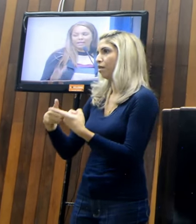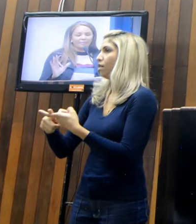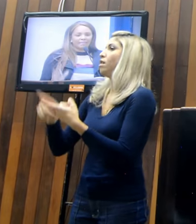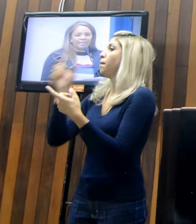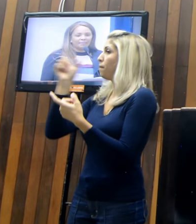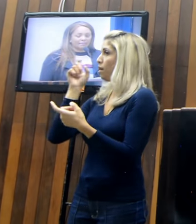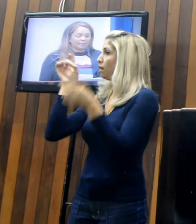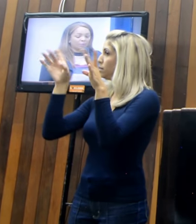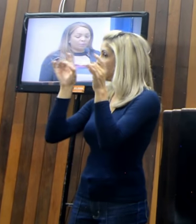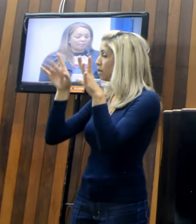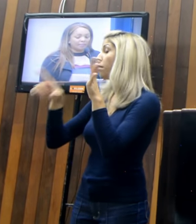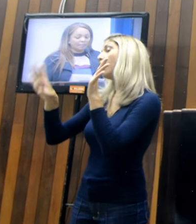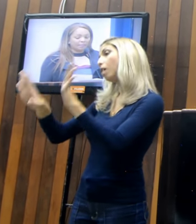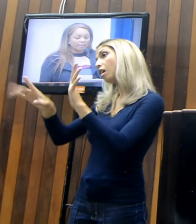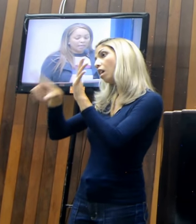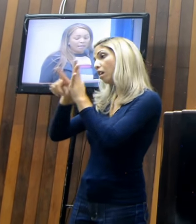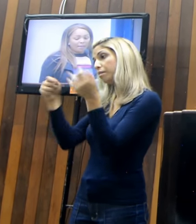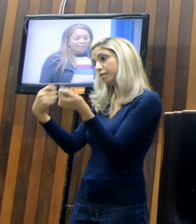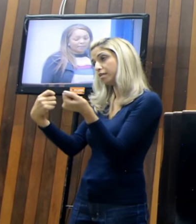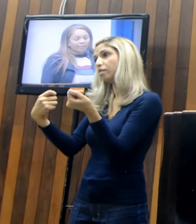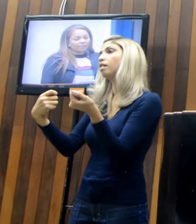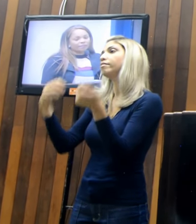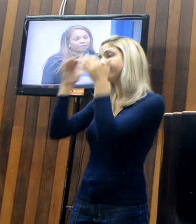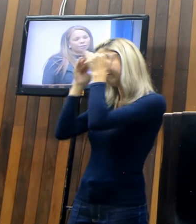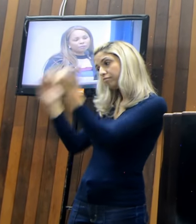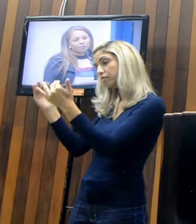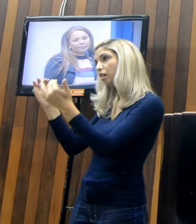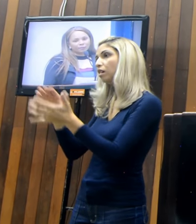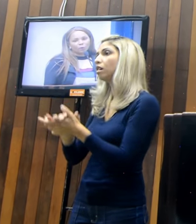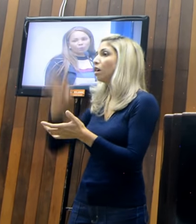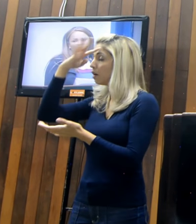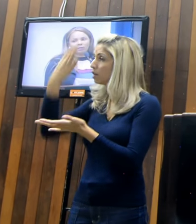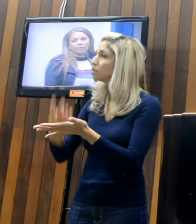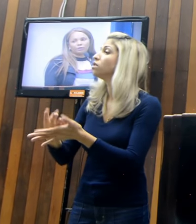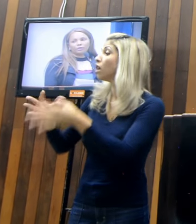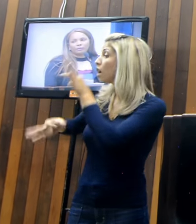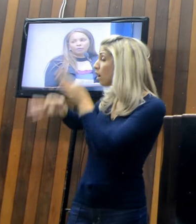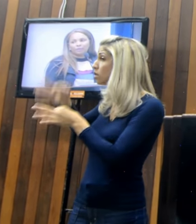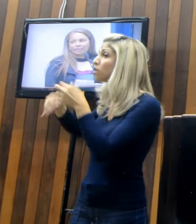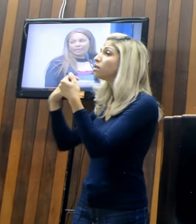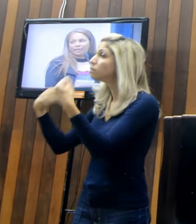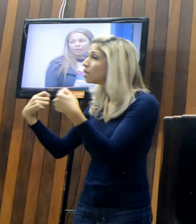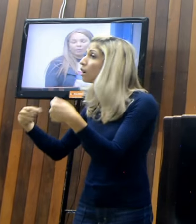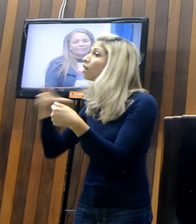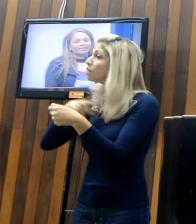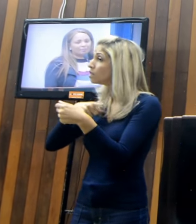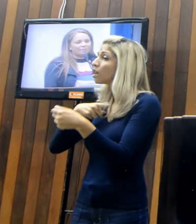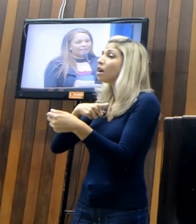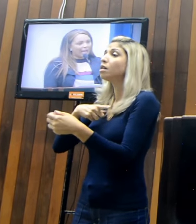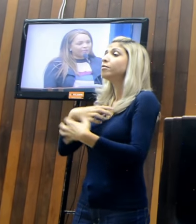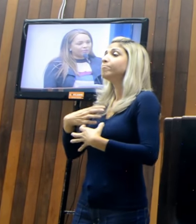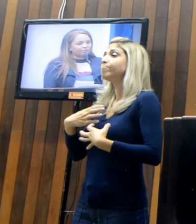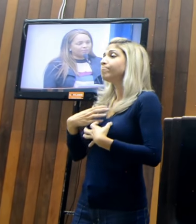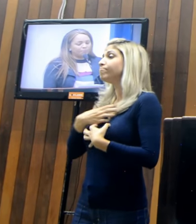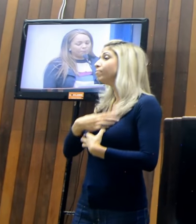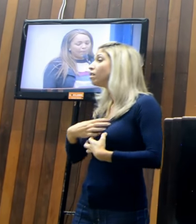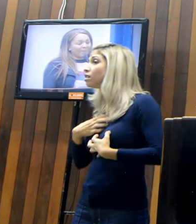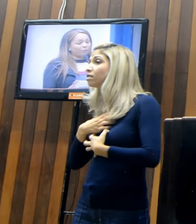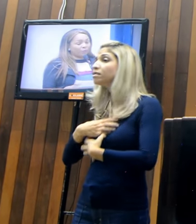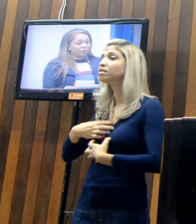sabe que lei é pra ser cumprida, mas eu acredito que esse corpo jurídico, ele podia ter uma sensibilidade